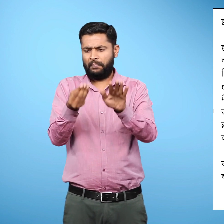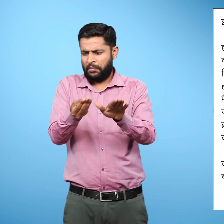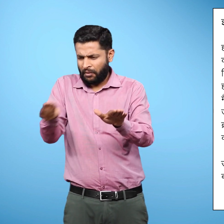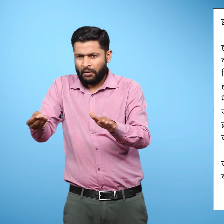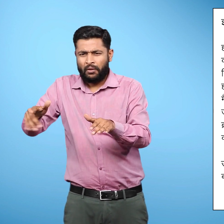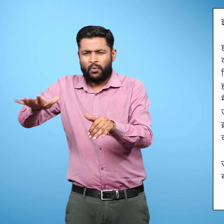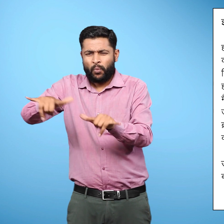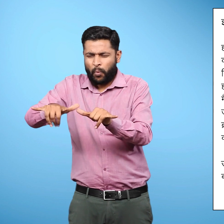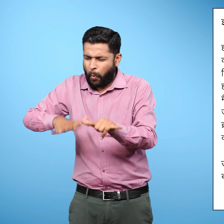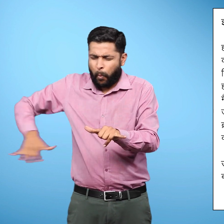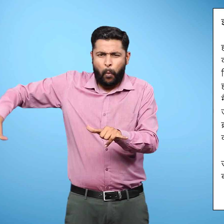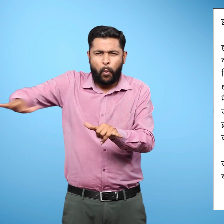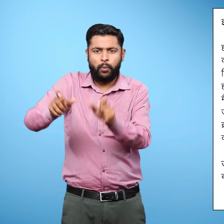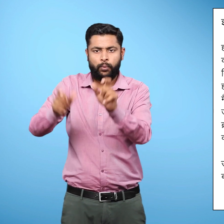इसके प्रमुख उदाहरण हैं.